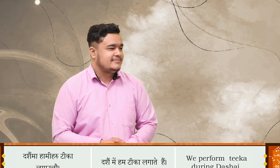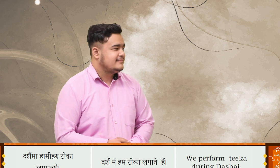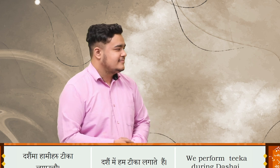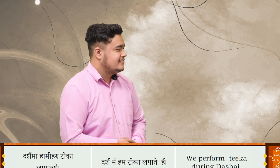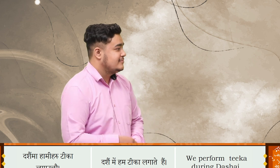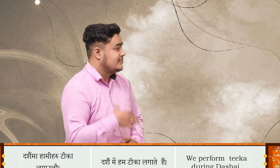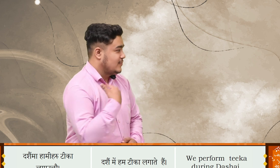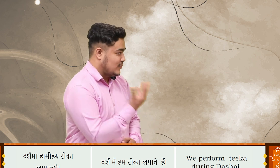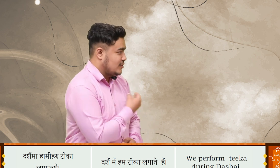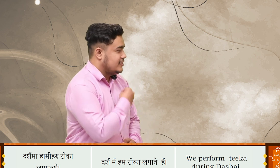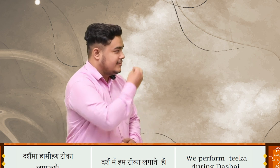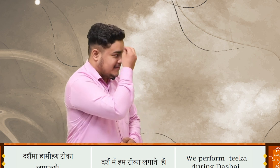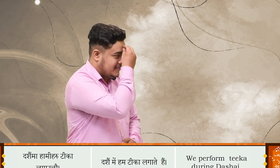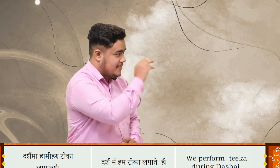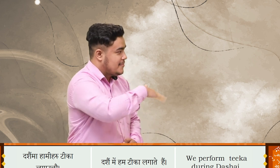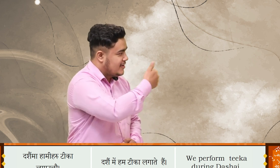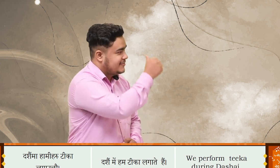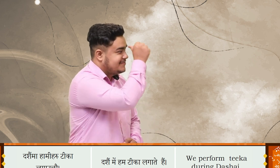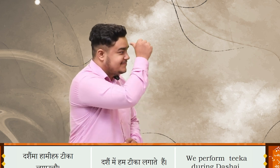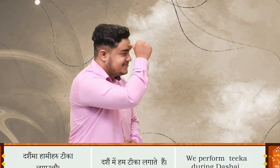दसई मा हामी हरू टिका लगाऊं चू